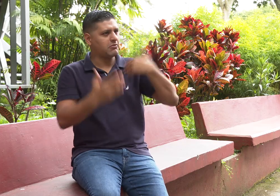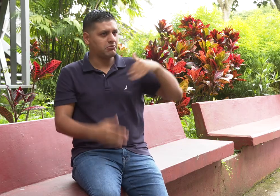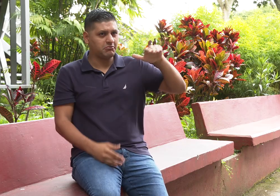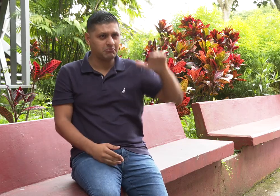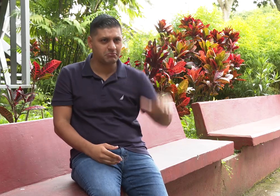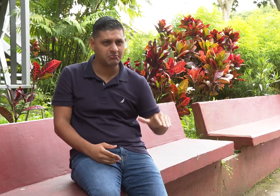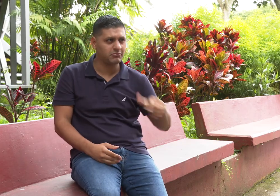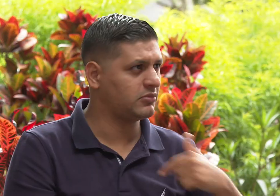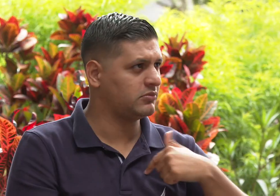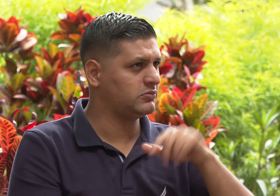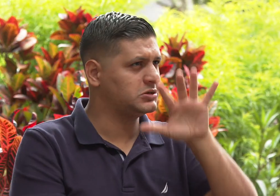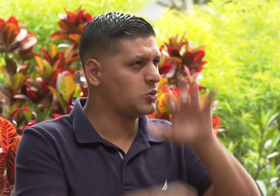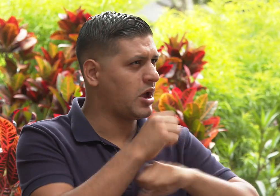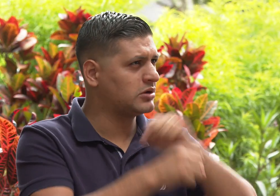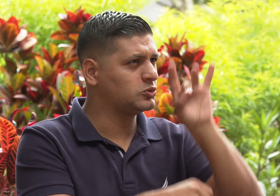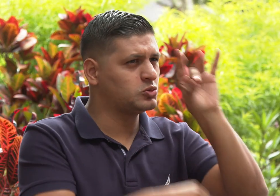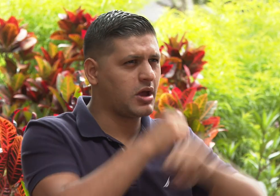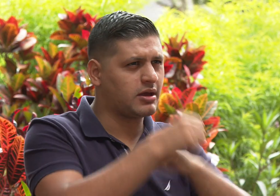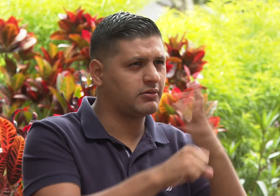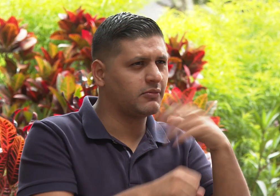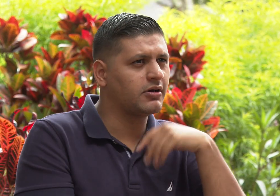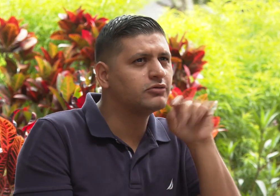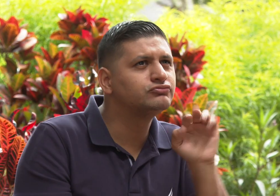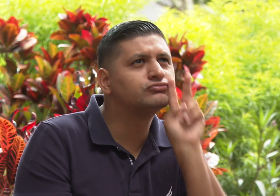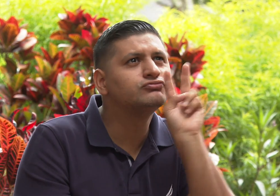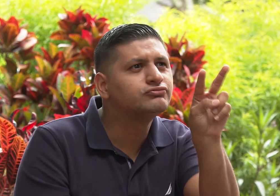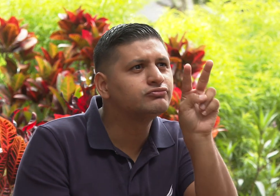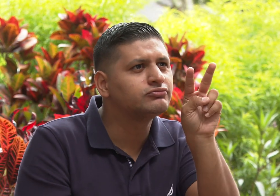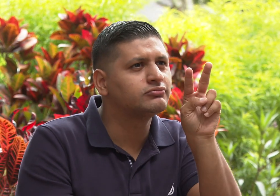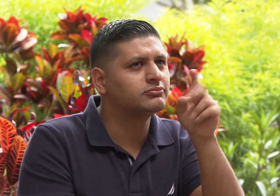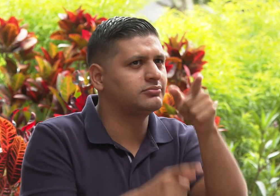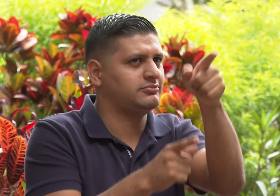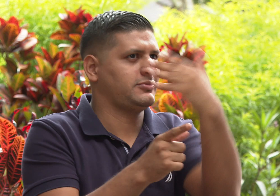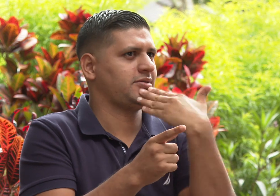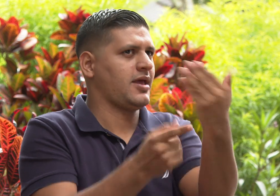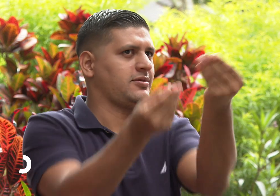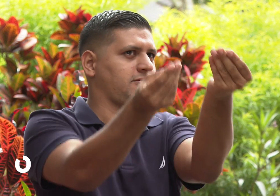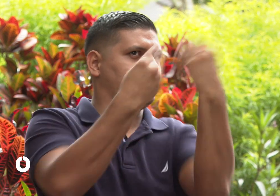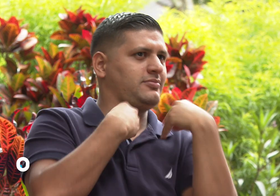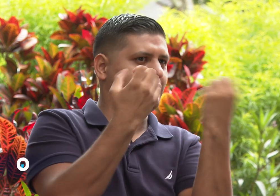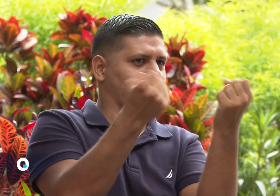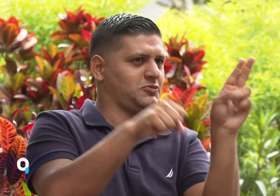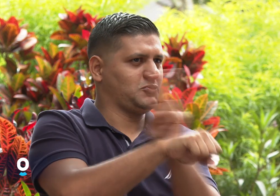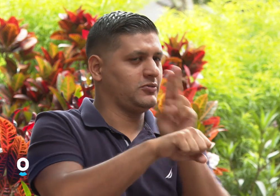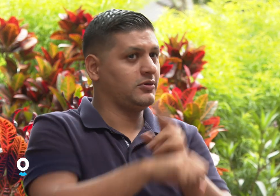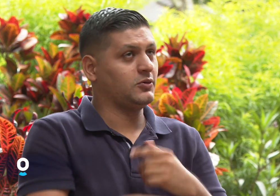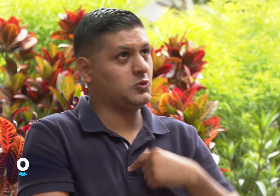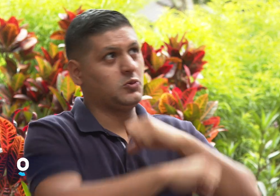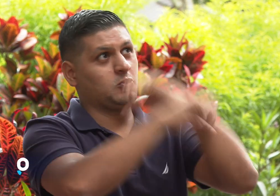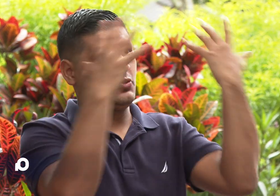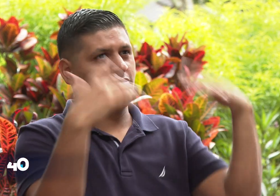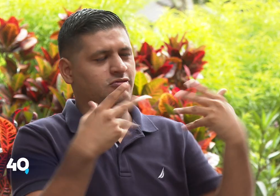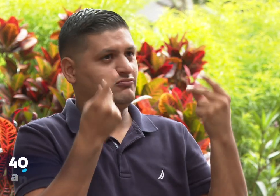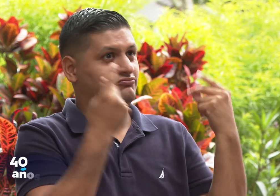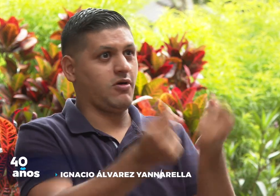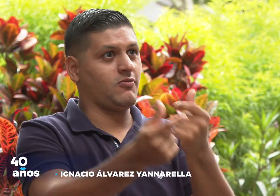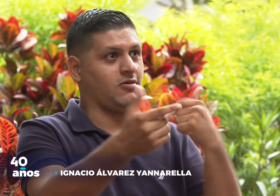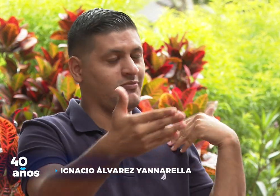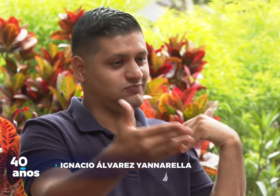que era con 12 o 14 años. Pero sí, o sea, el tiempo ha pasado muy rápido,